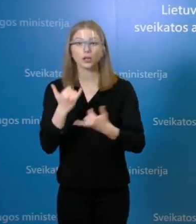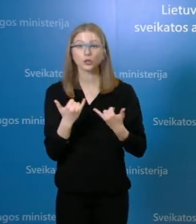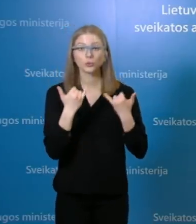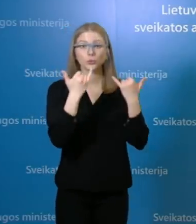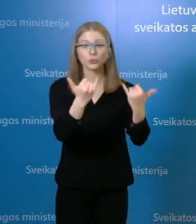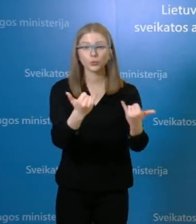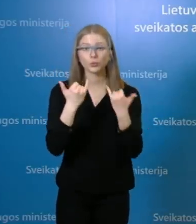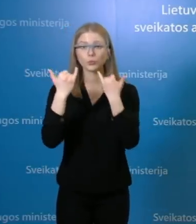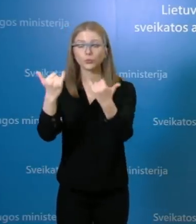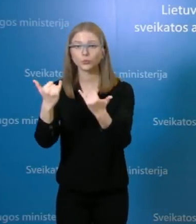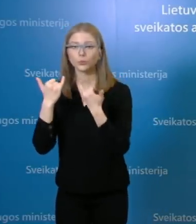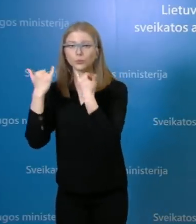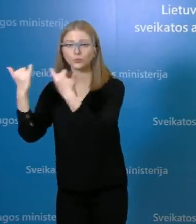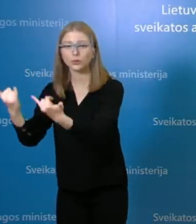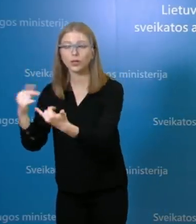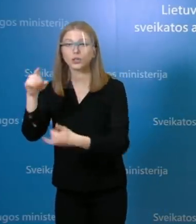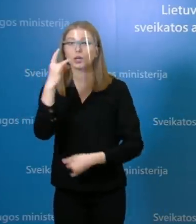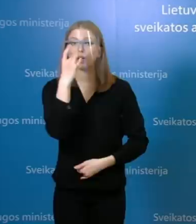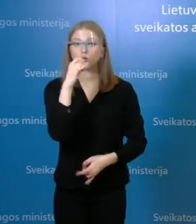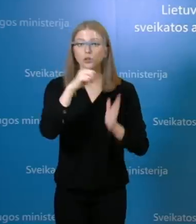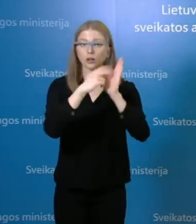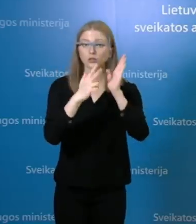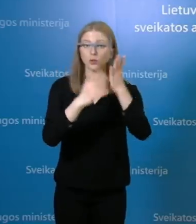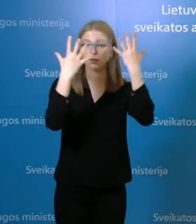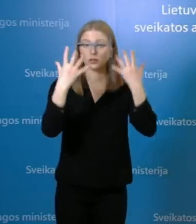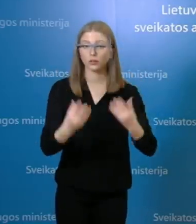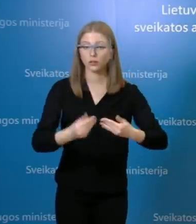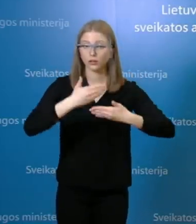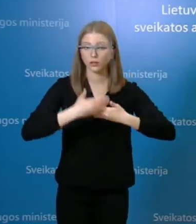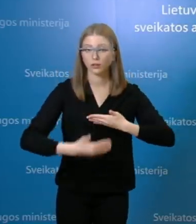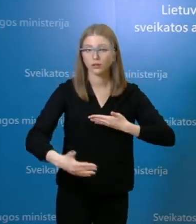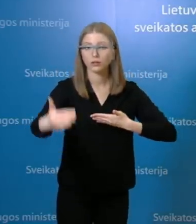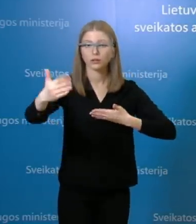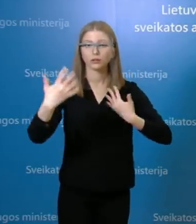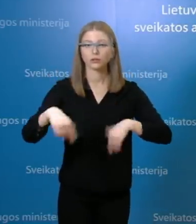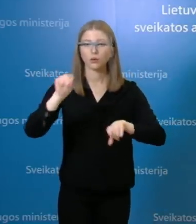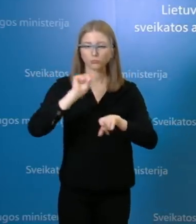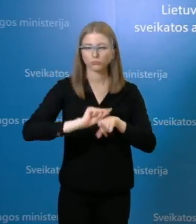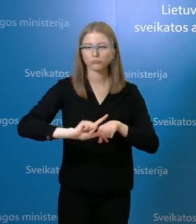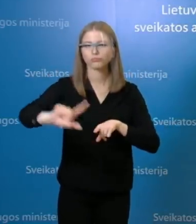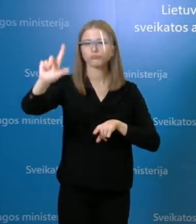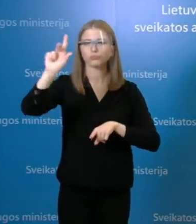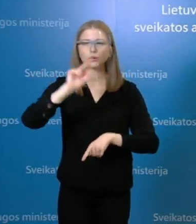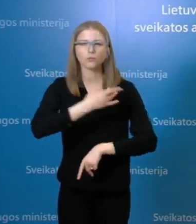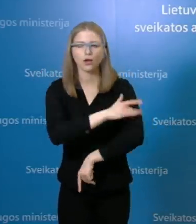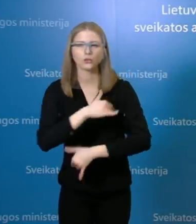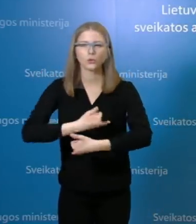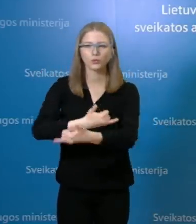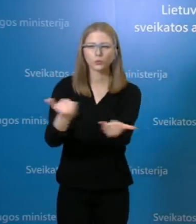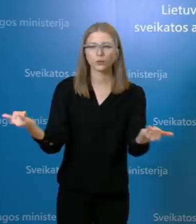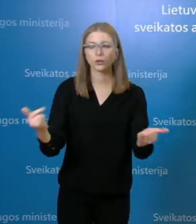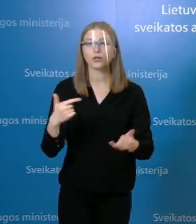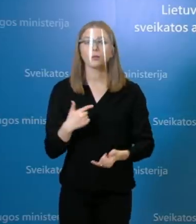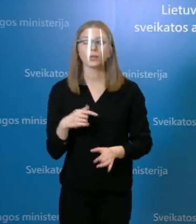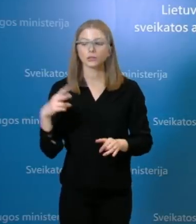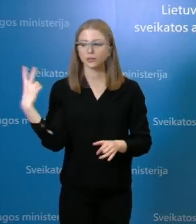išvelninimas prasidėjęs nuo gegužės 18 dienos, tai jisai savo reikšmę gali parodyti 14